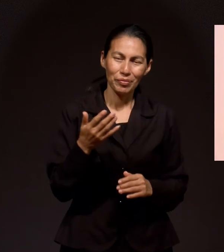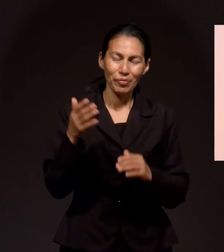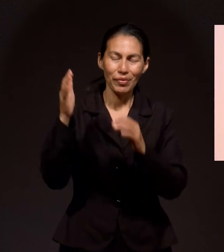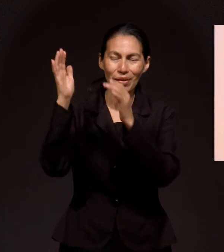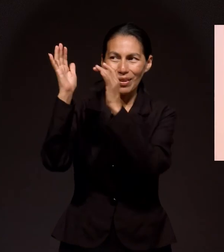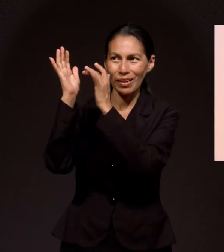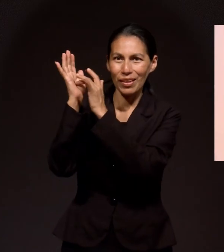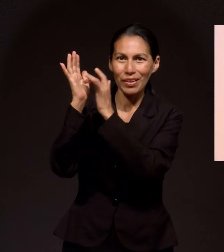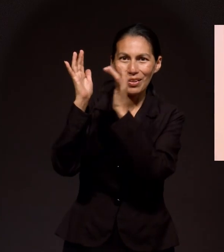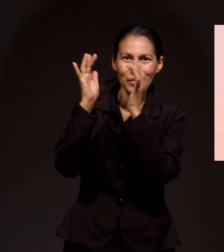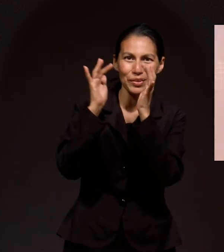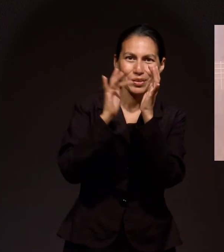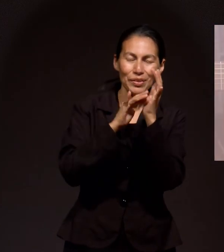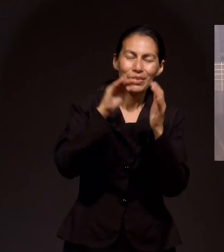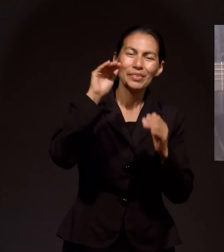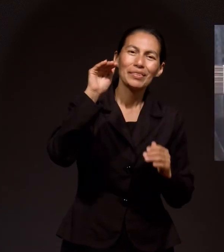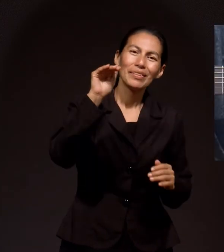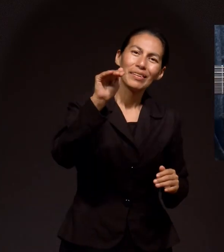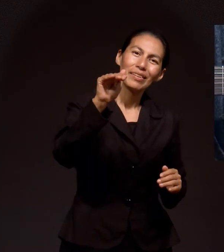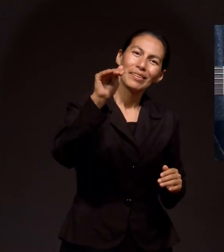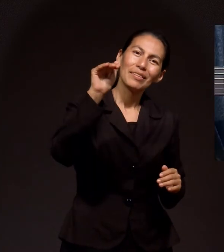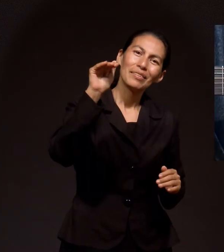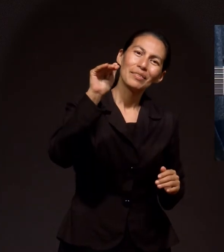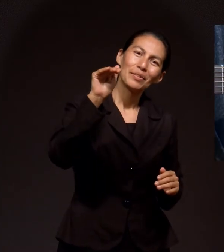Jesús te llama